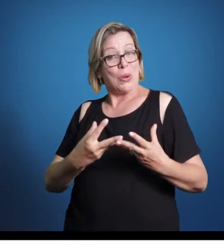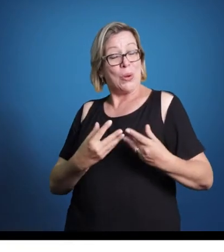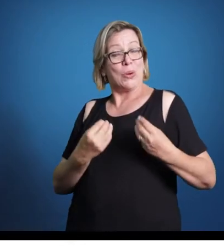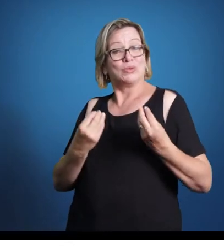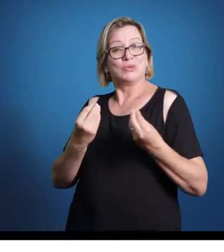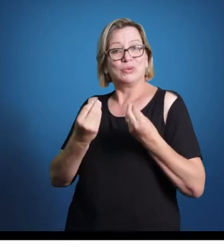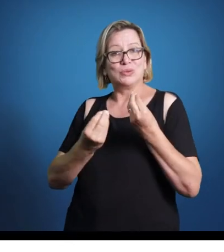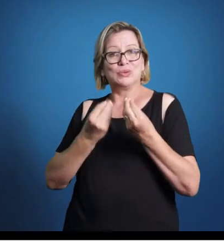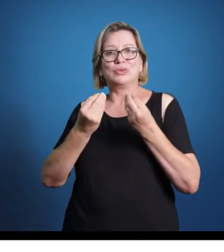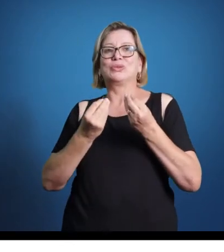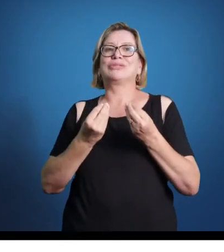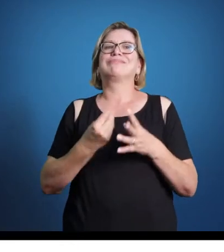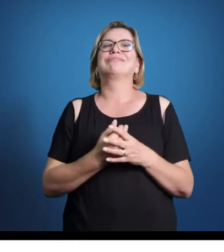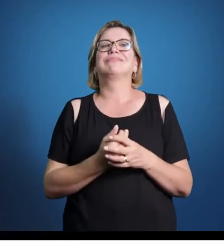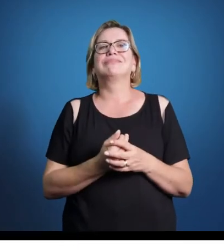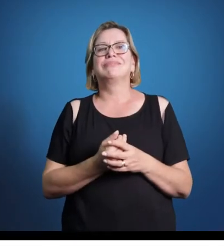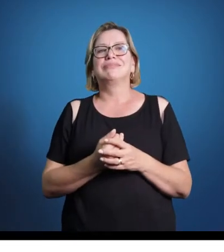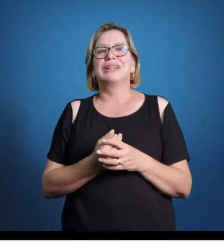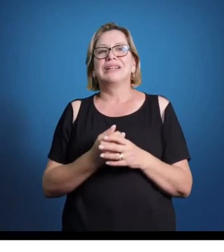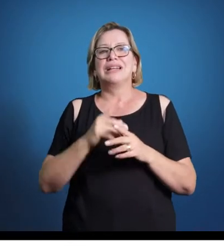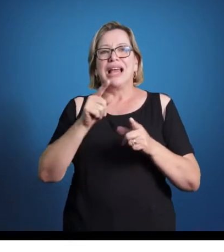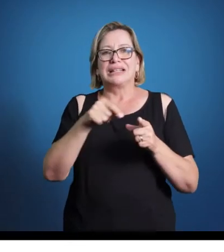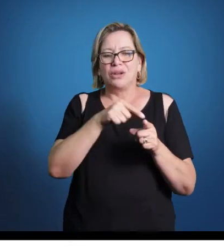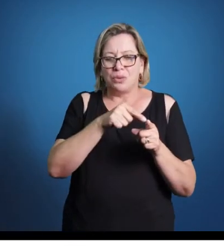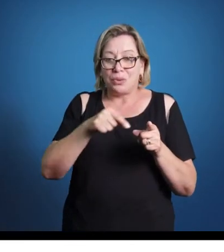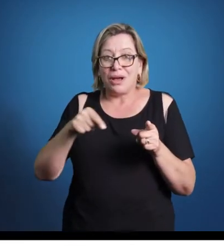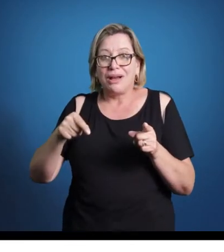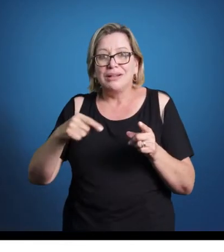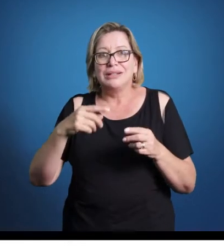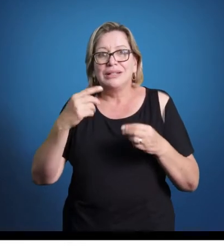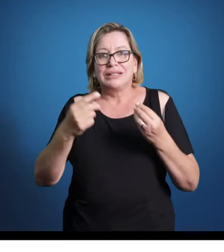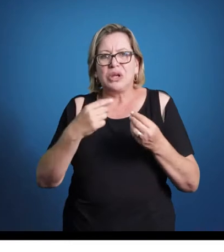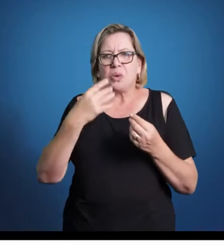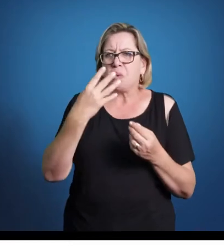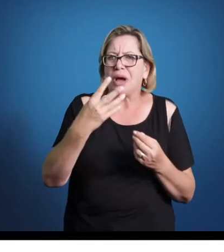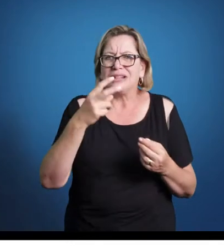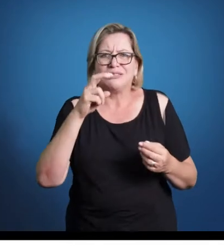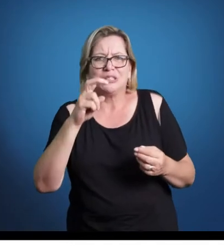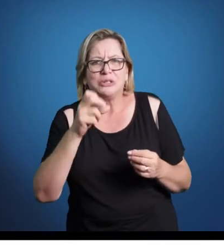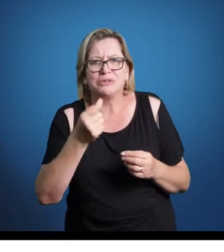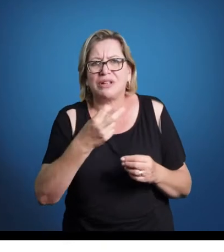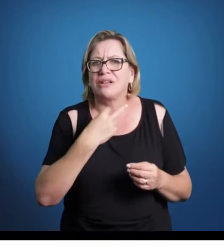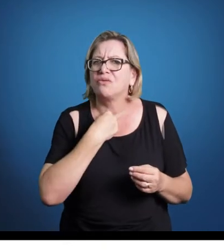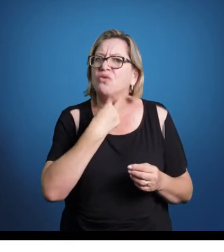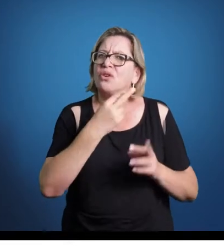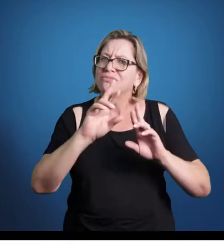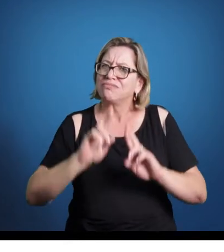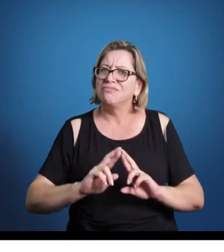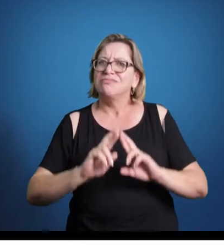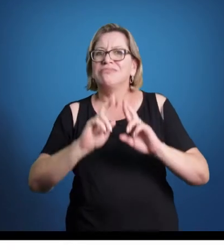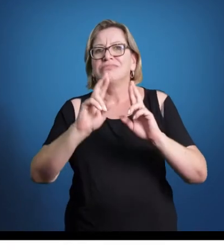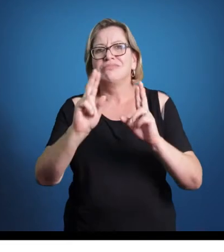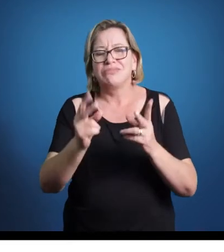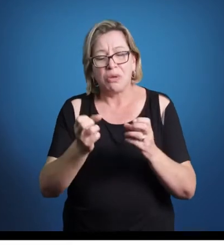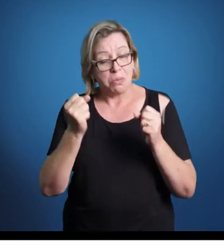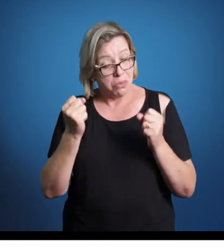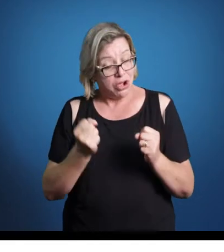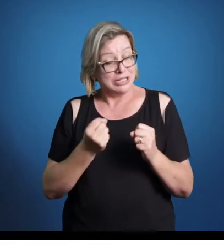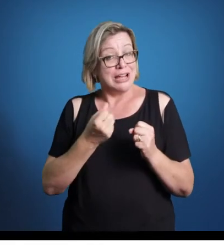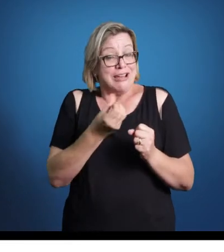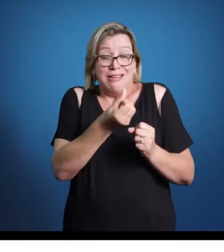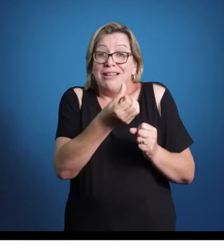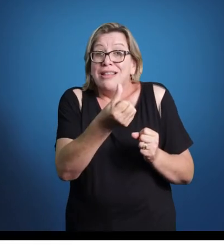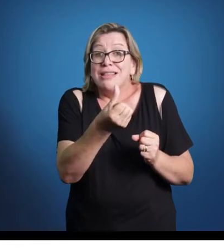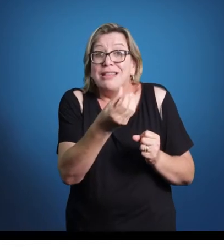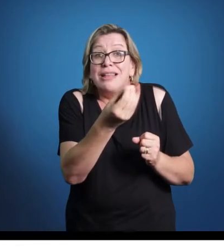a gente fala, então, apenas uma voz. Mas na música renascentista você tem quatro, cinco, seis vozes, ou seja, pode haver sessenta pessoas, mas